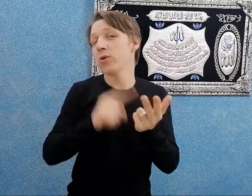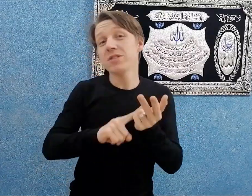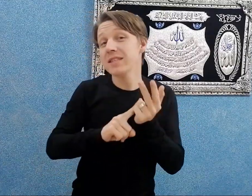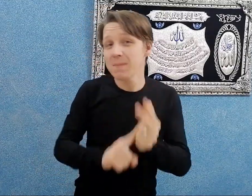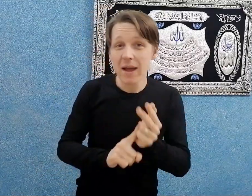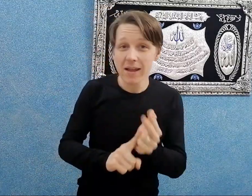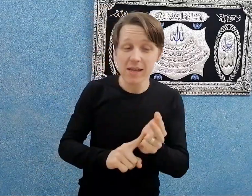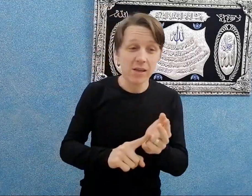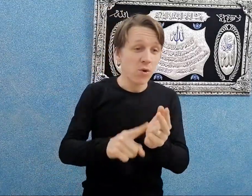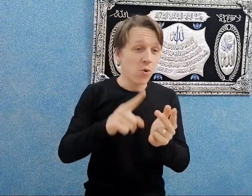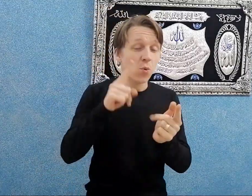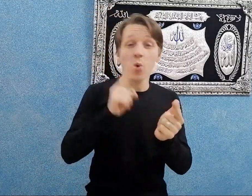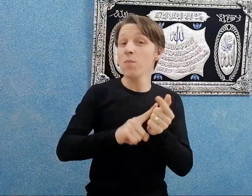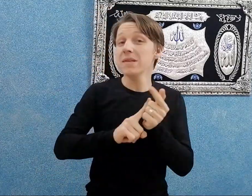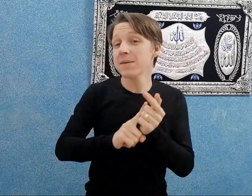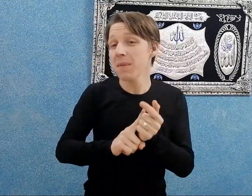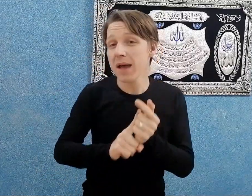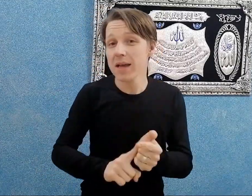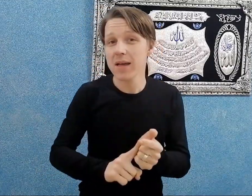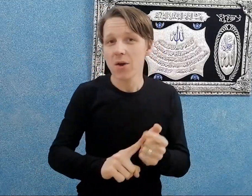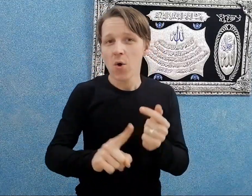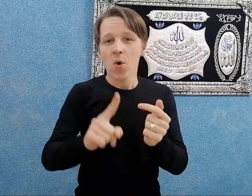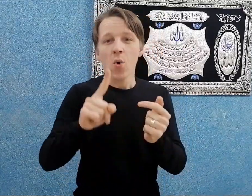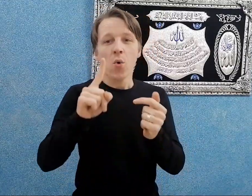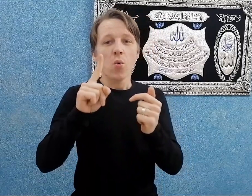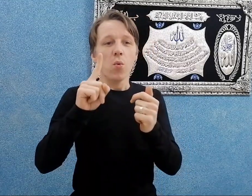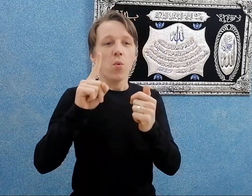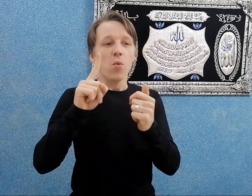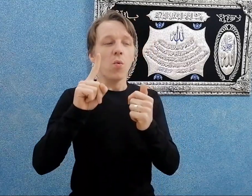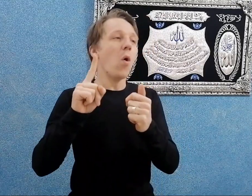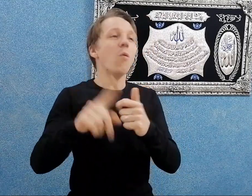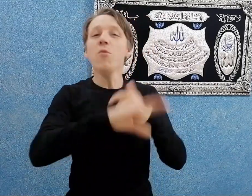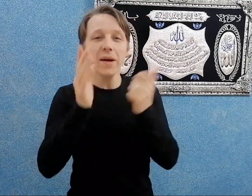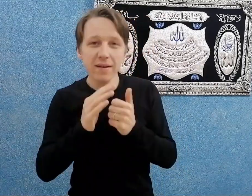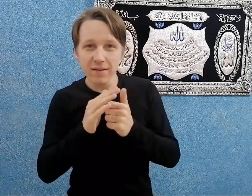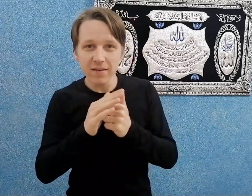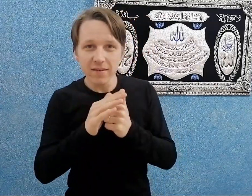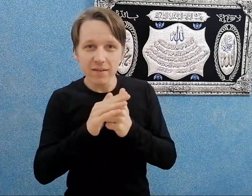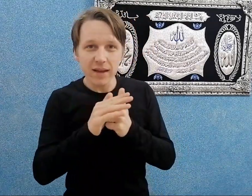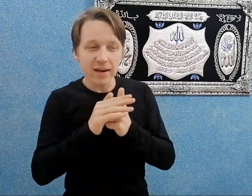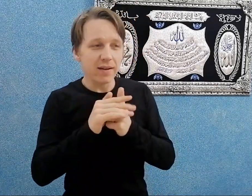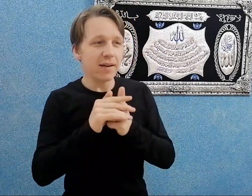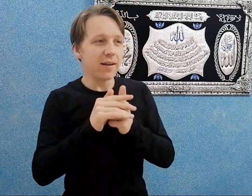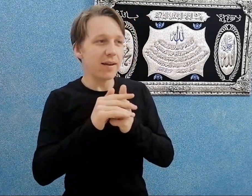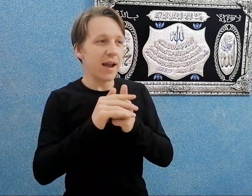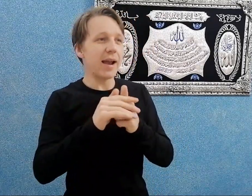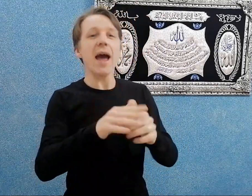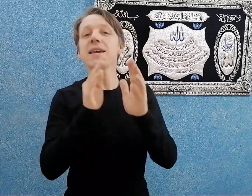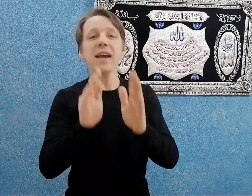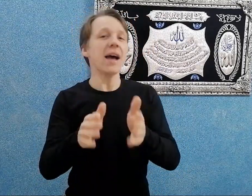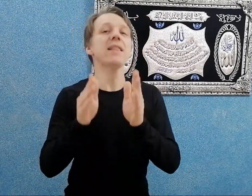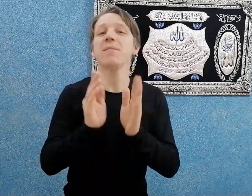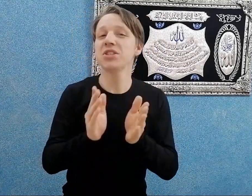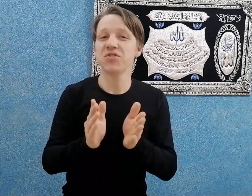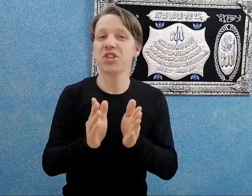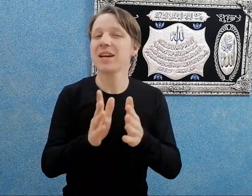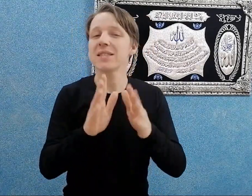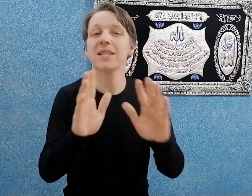ومراتي زنبها ايه? وامي زنبها ايه? وعموما يعني كاي حد ماشي في الشرق